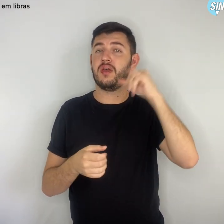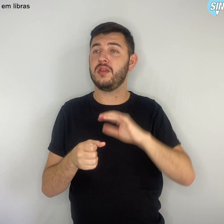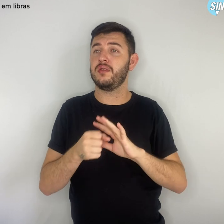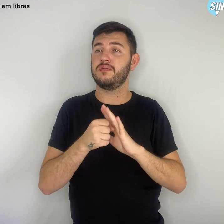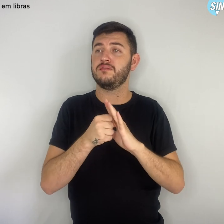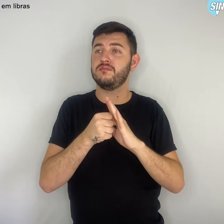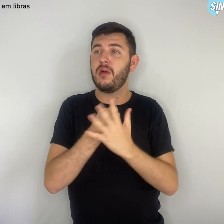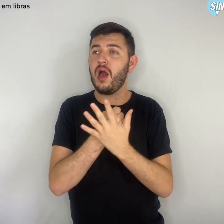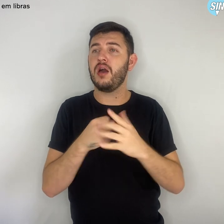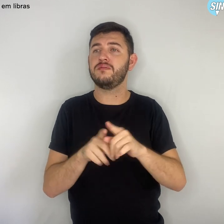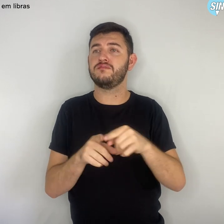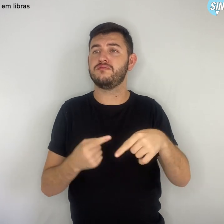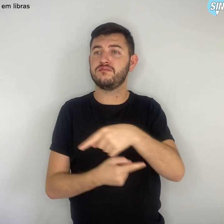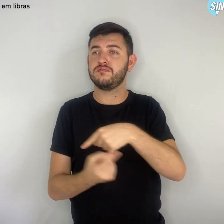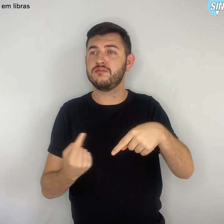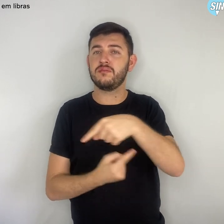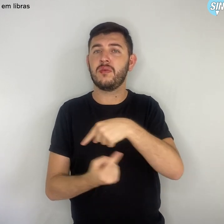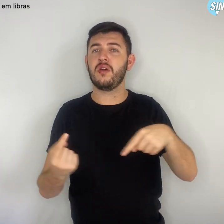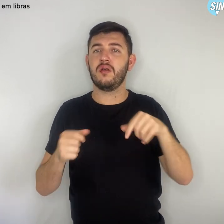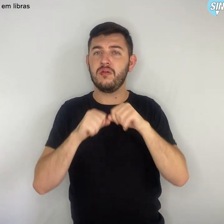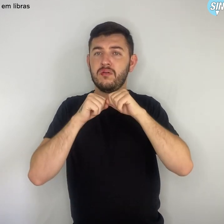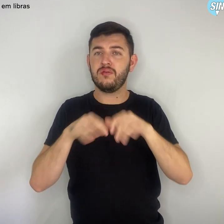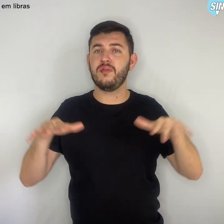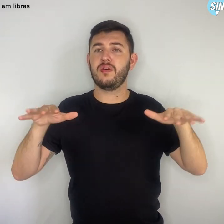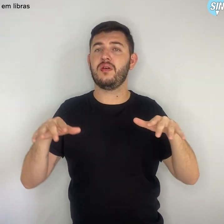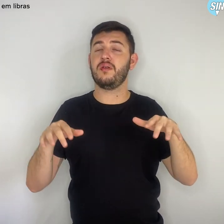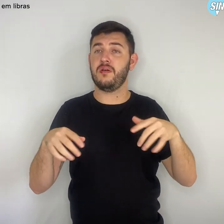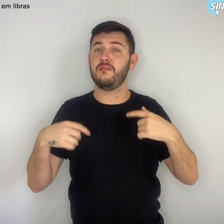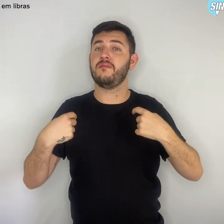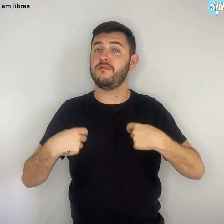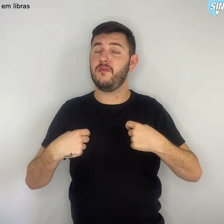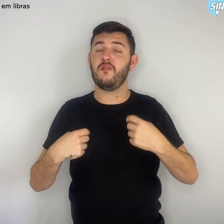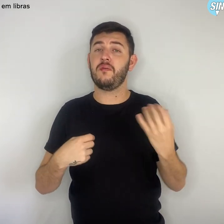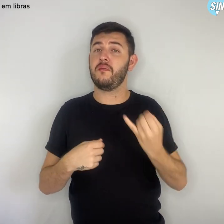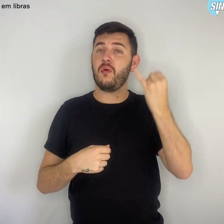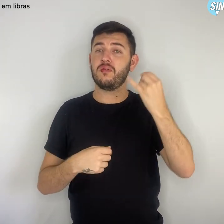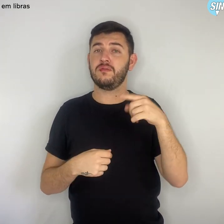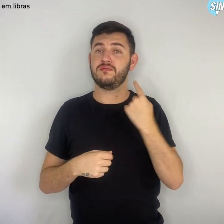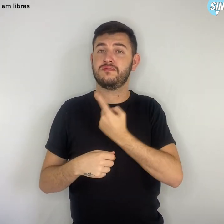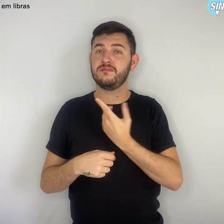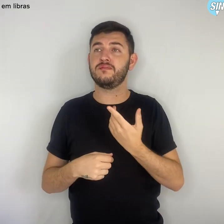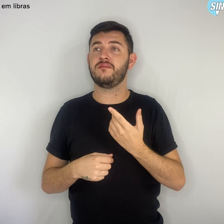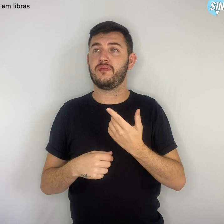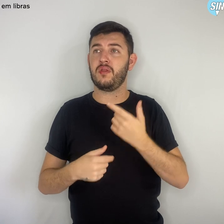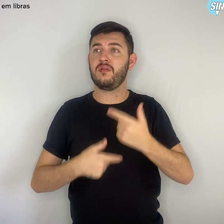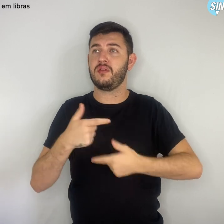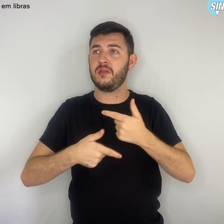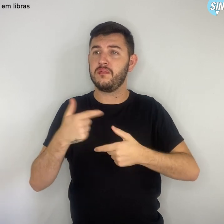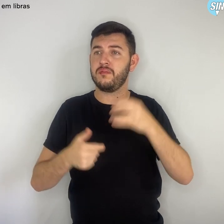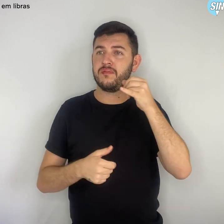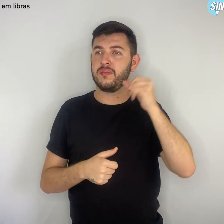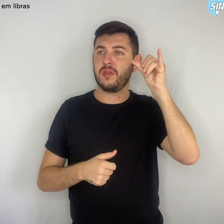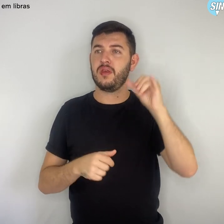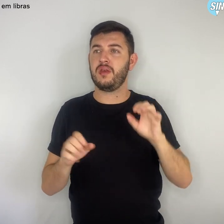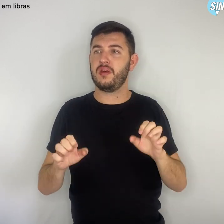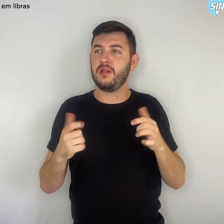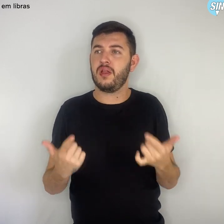diante da conjuntura. Entretanto, acabamos tendo alguns problemas. Algumas